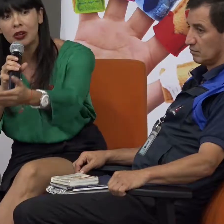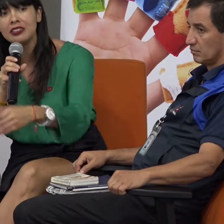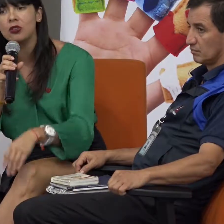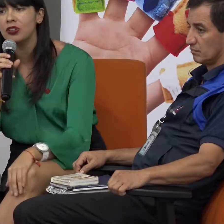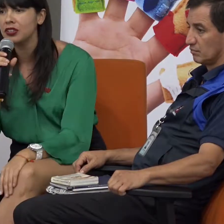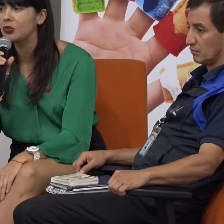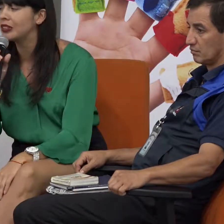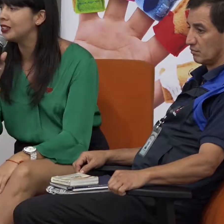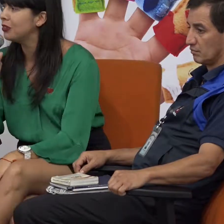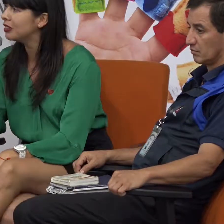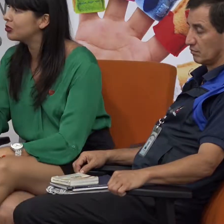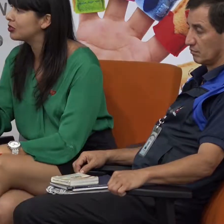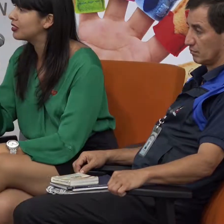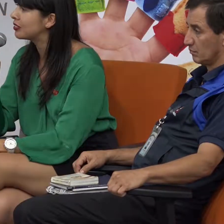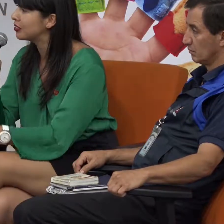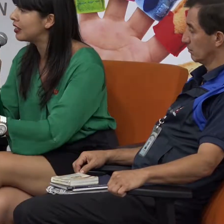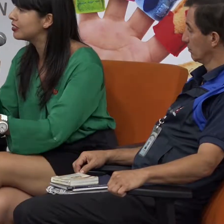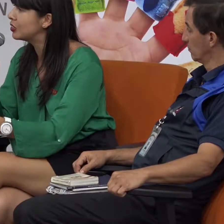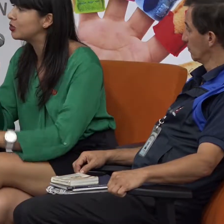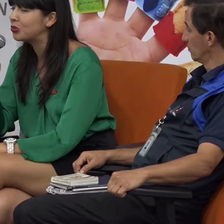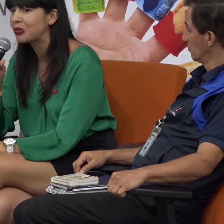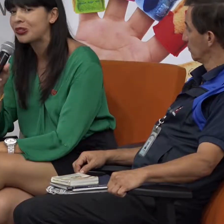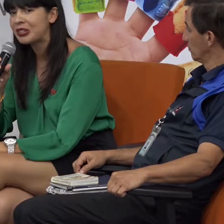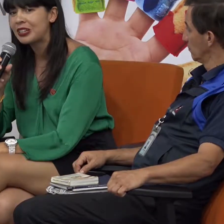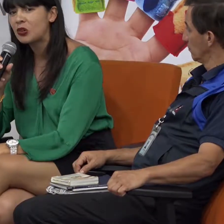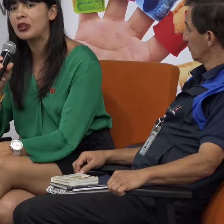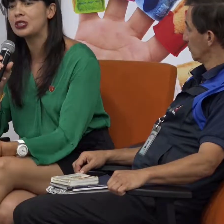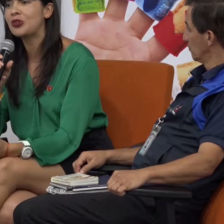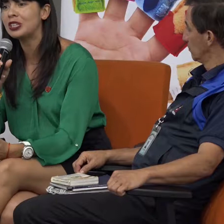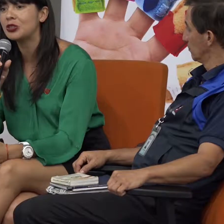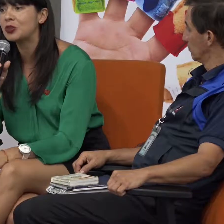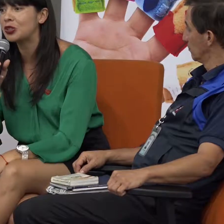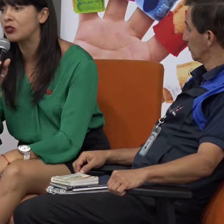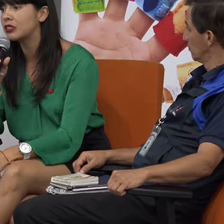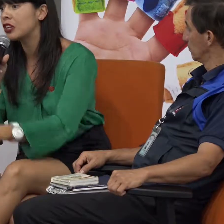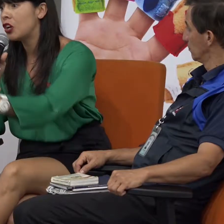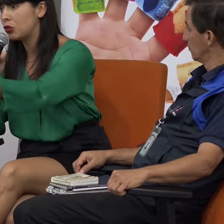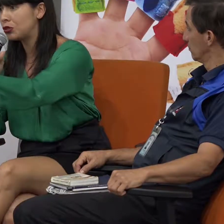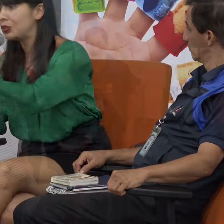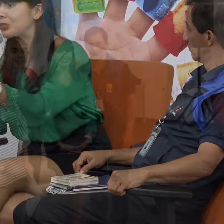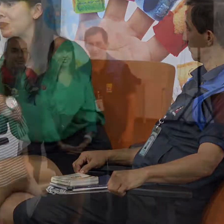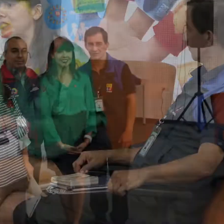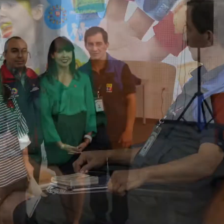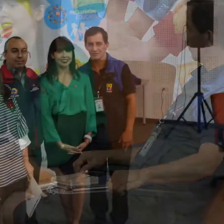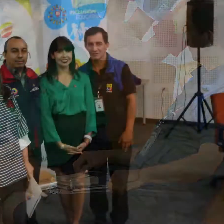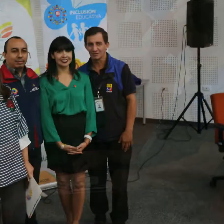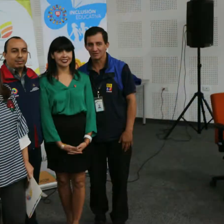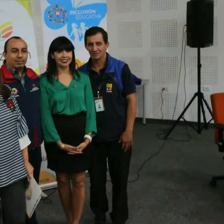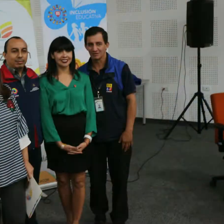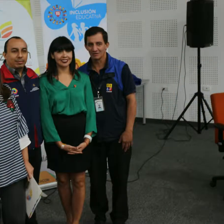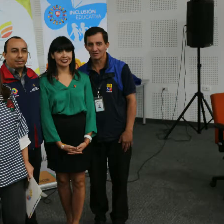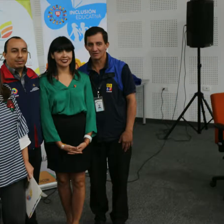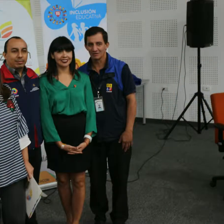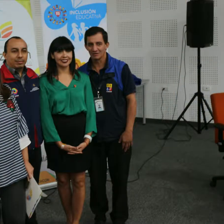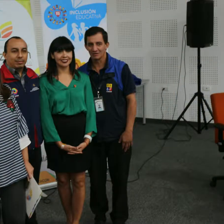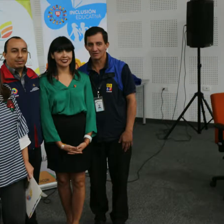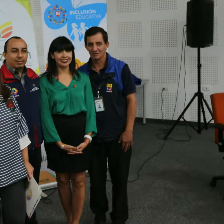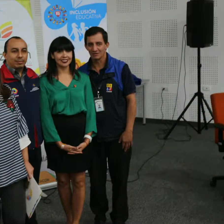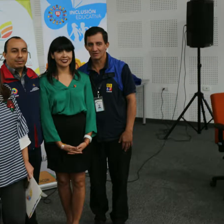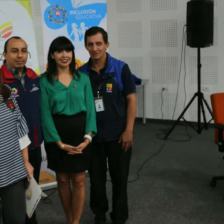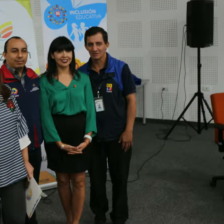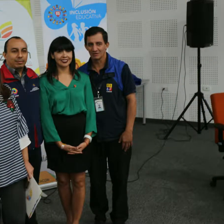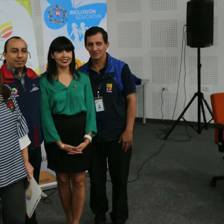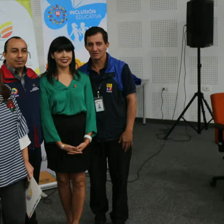indicando cuál es la oferta educativa de su centro del instituto cuáles son las opciones los chicos también que vienen del colegio